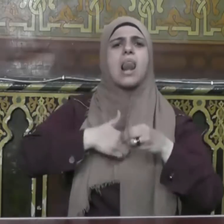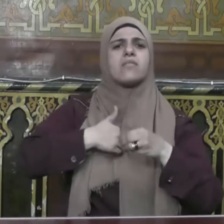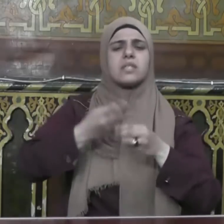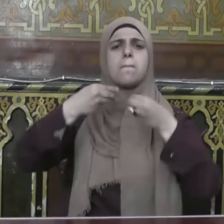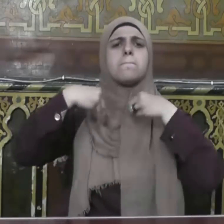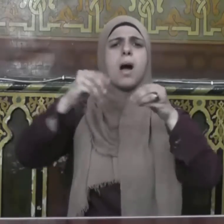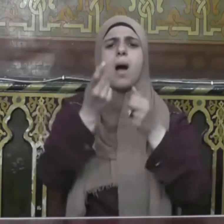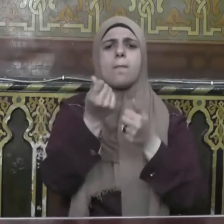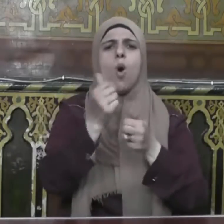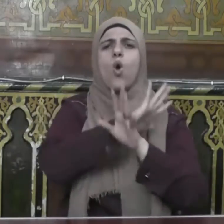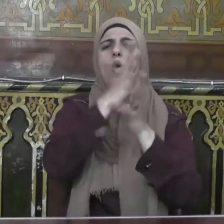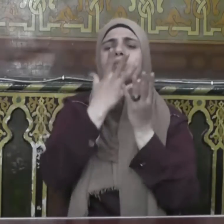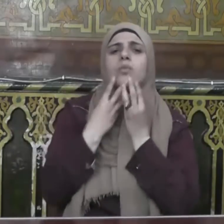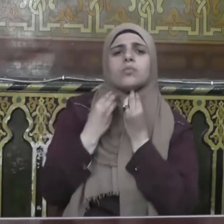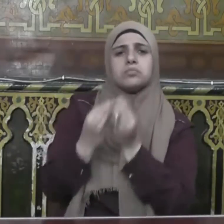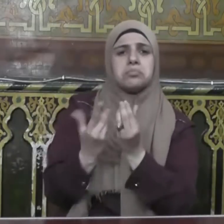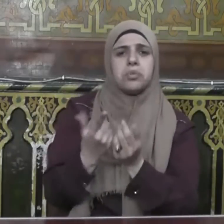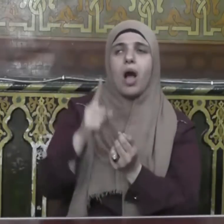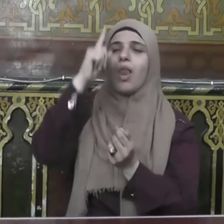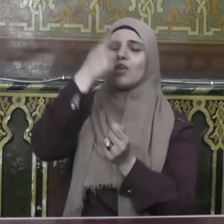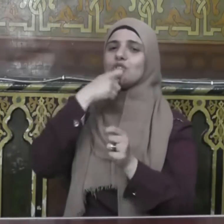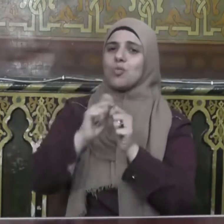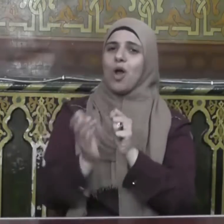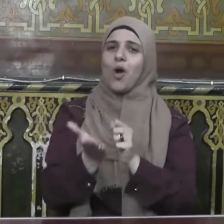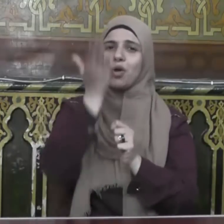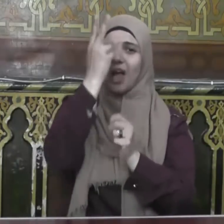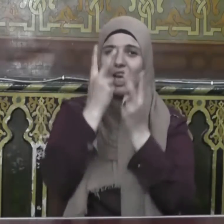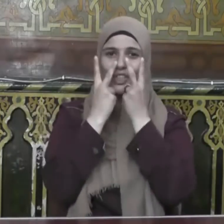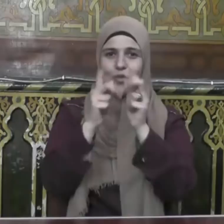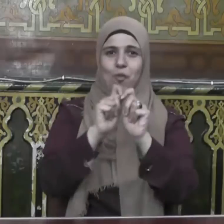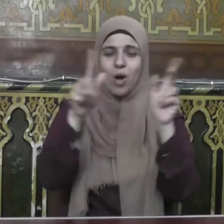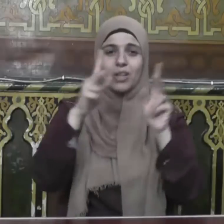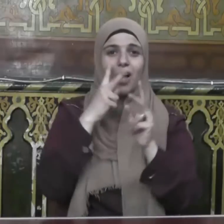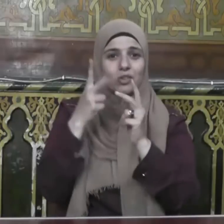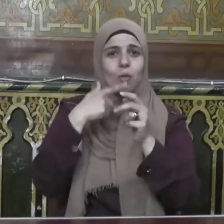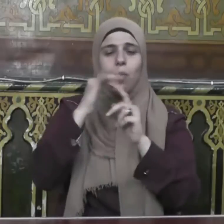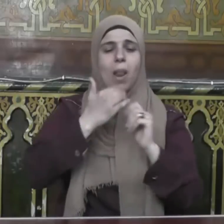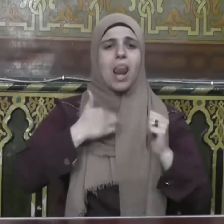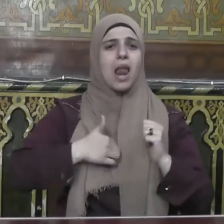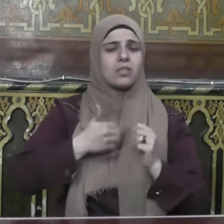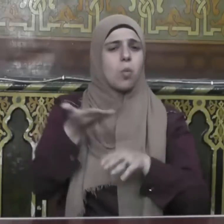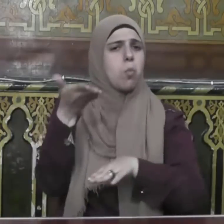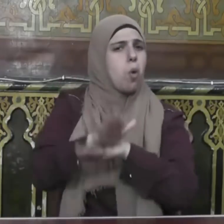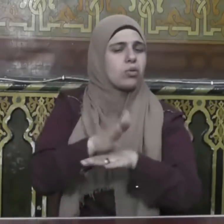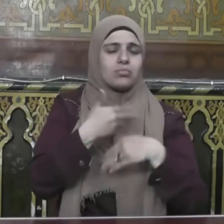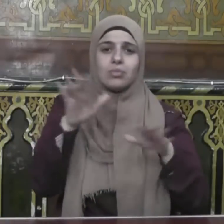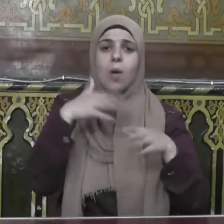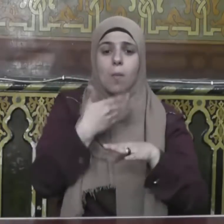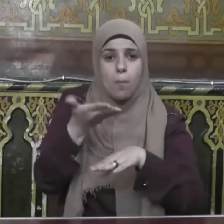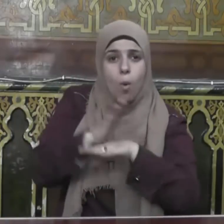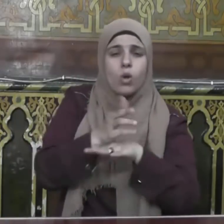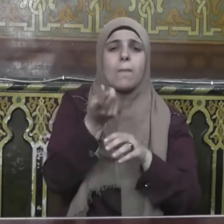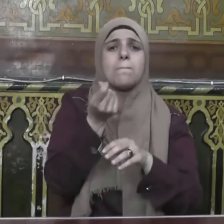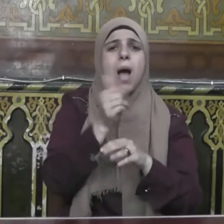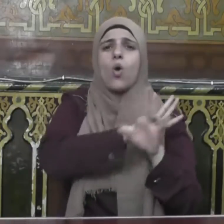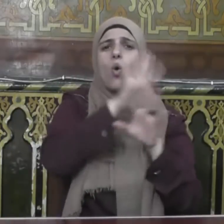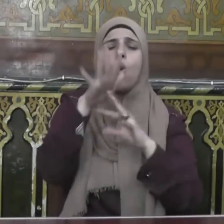لله رب العالمين ويظهر ذلك في التضحية بالنفس والمال في سبيل الله أو الوطن أو العرض